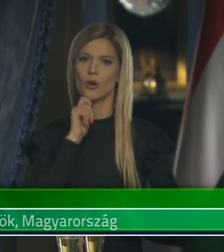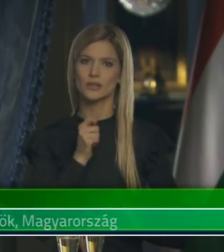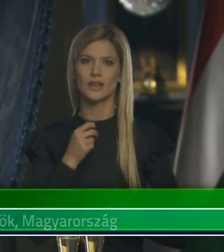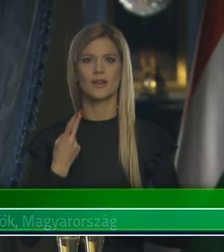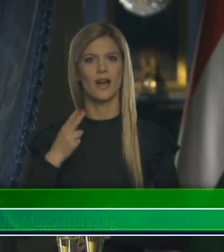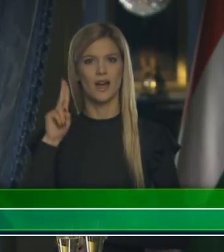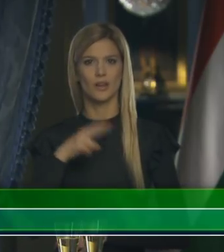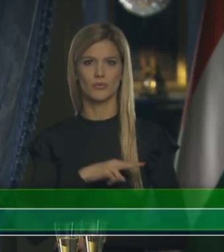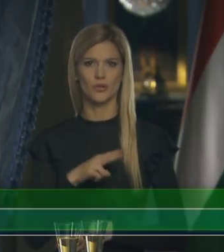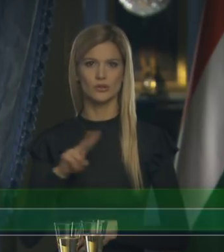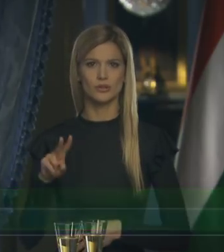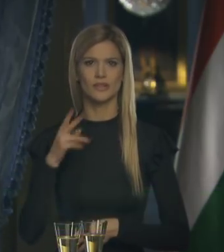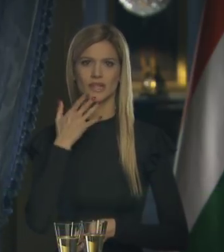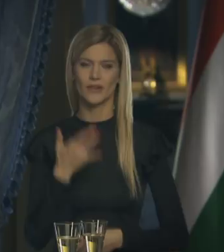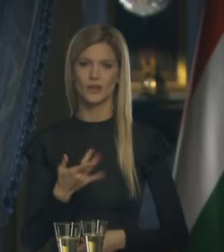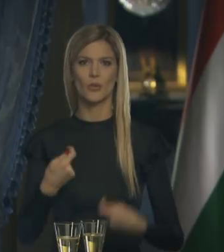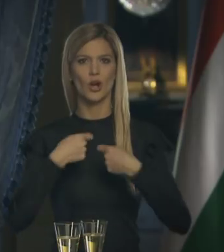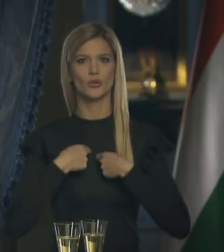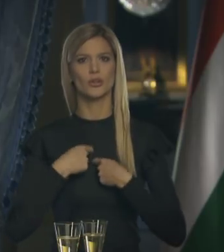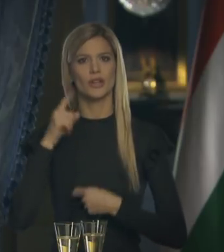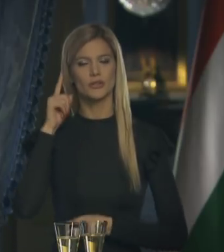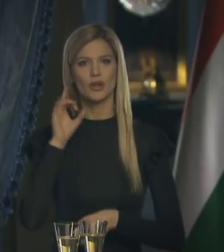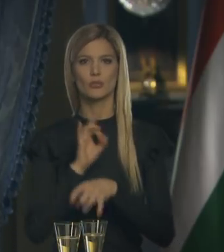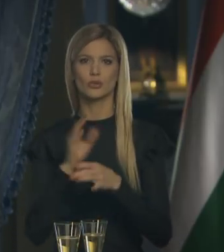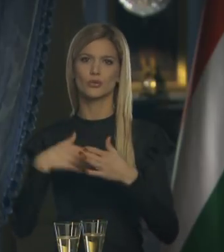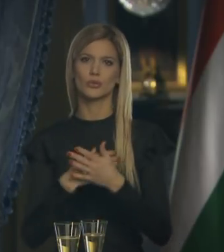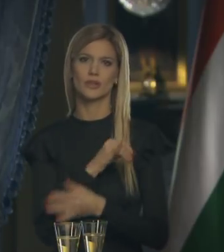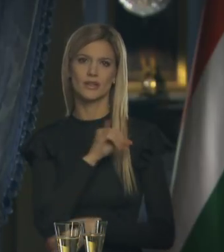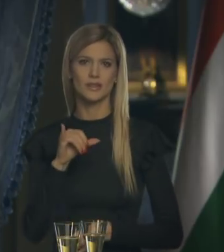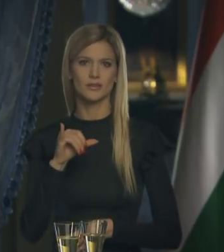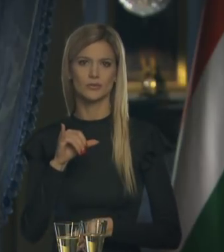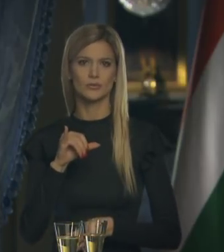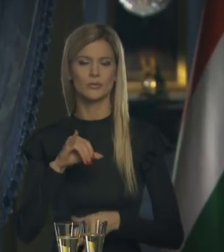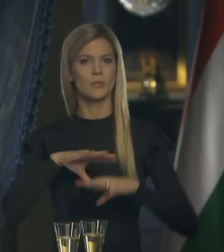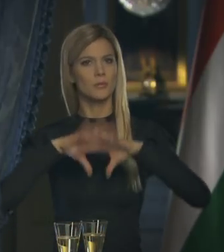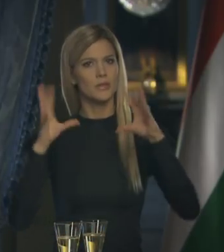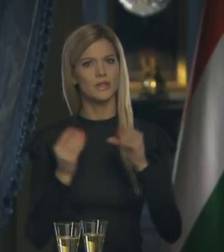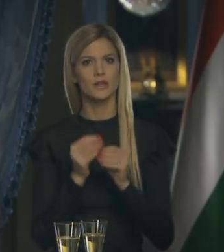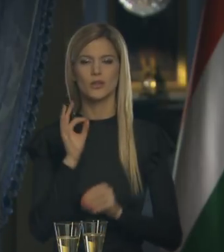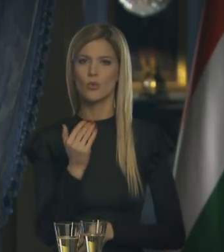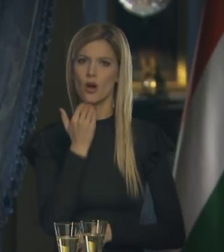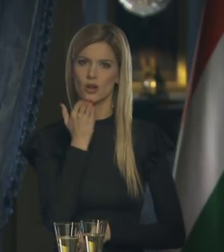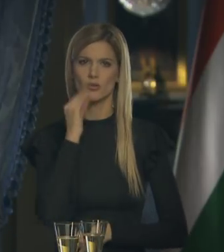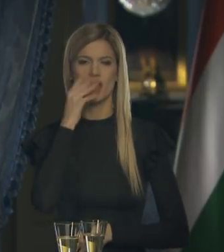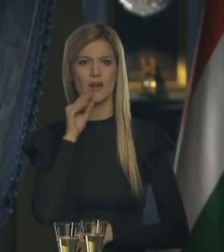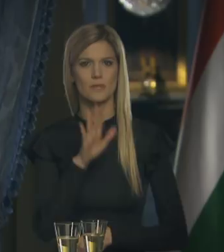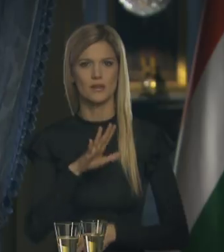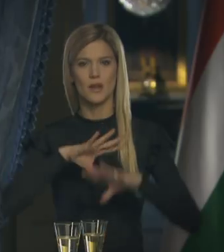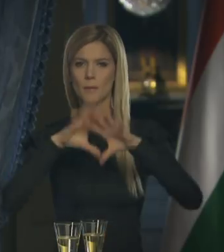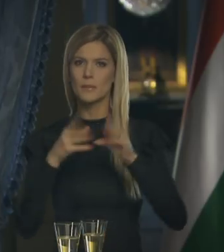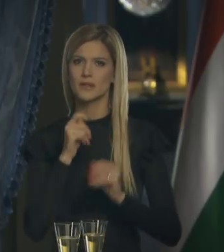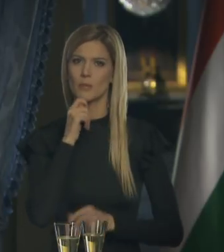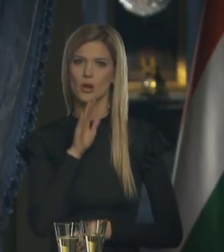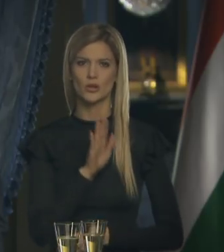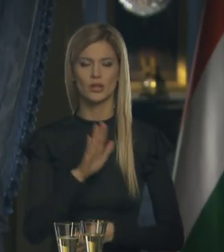államféjeként azt kívánom, adjon az Isten boldog új esztendőt minden jó akaratú embernek, minden magyarnak,